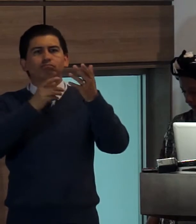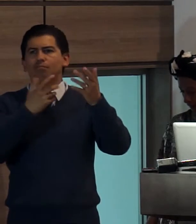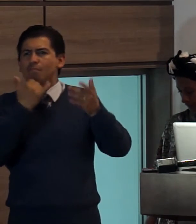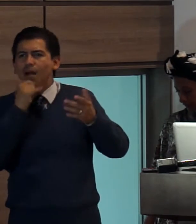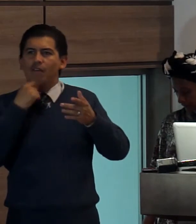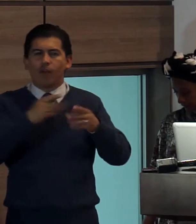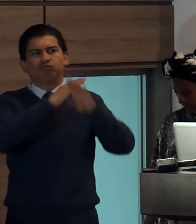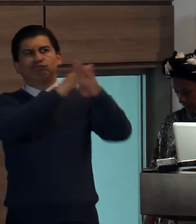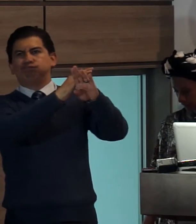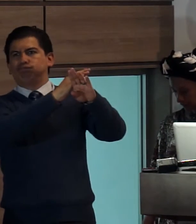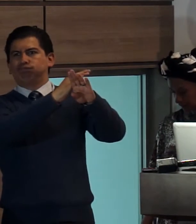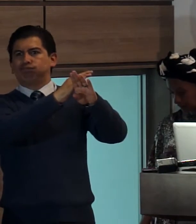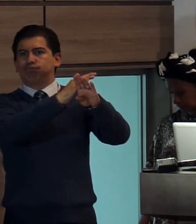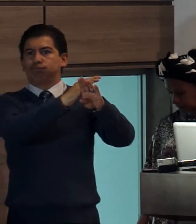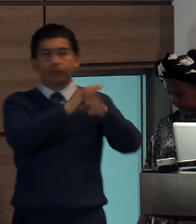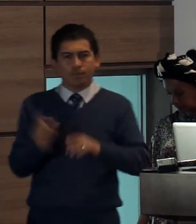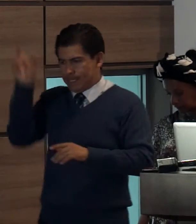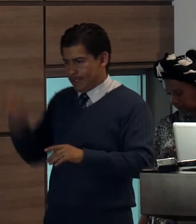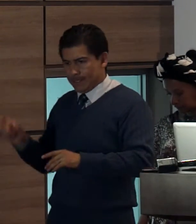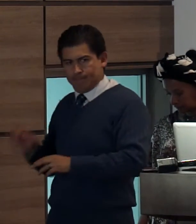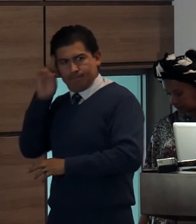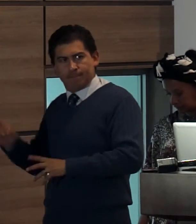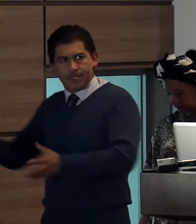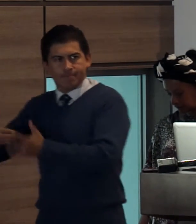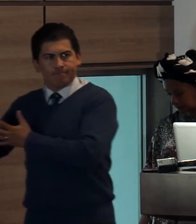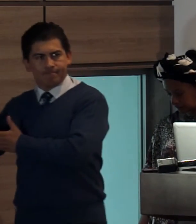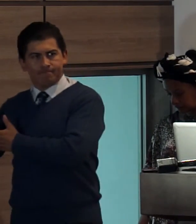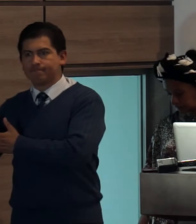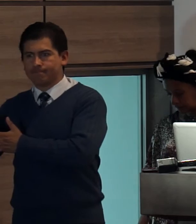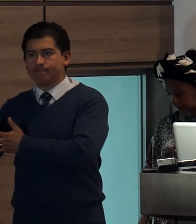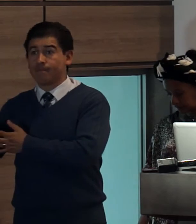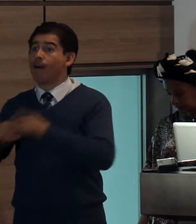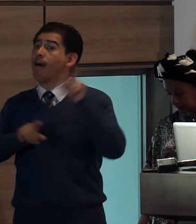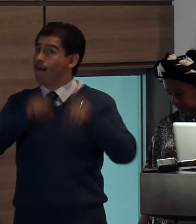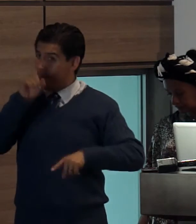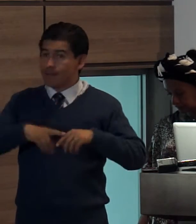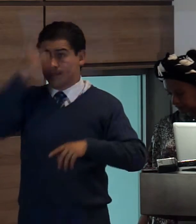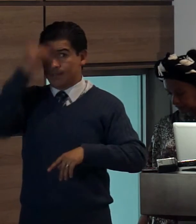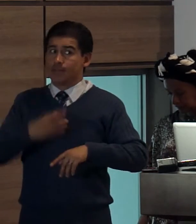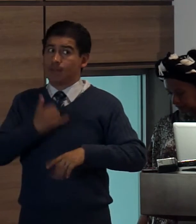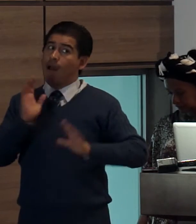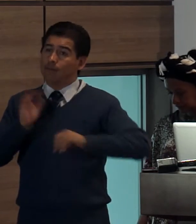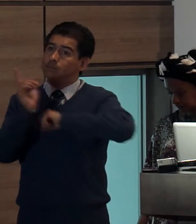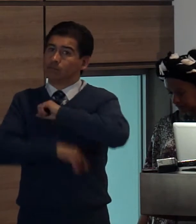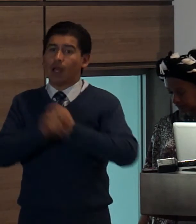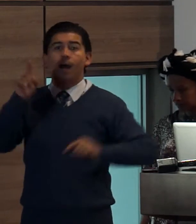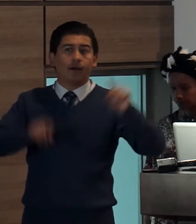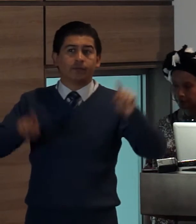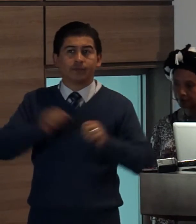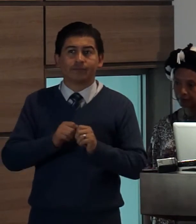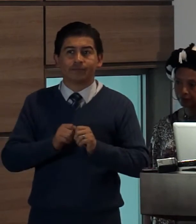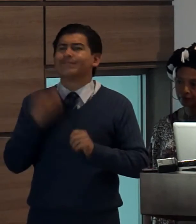defendiendo y tomando firmes decisiones en 2012 con la publicidad